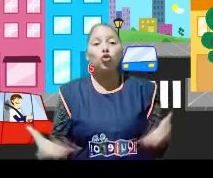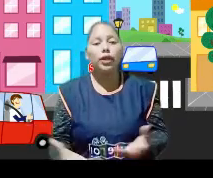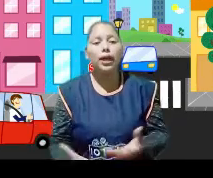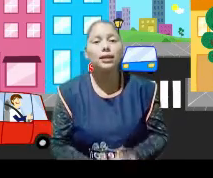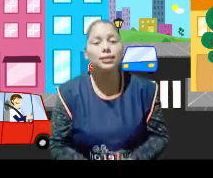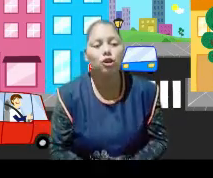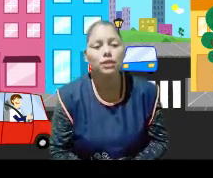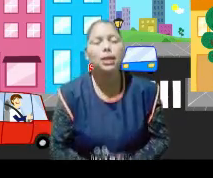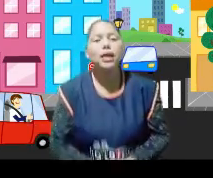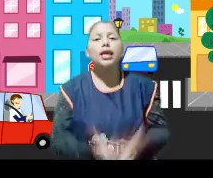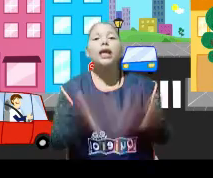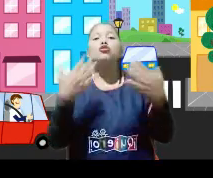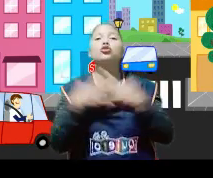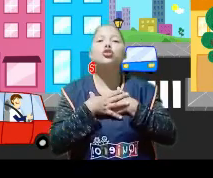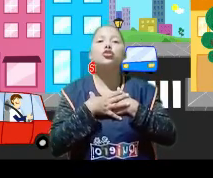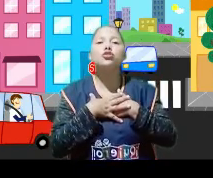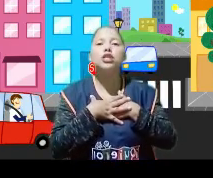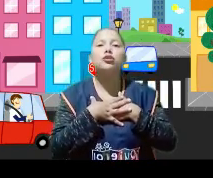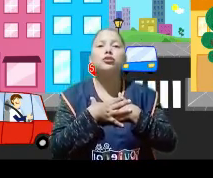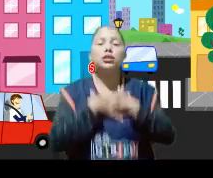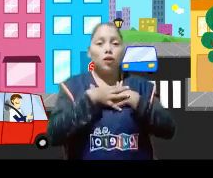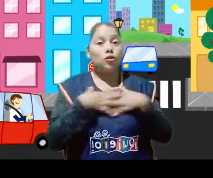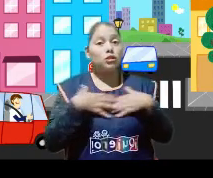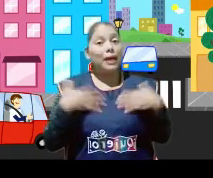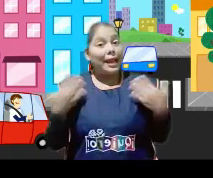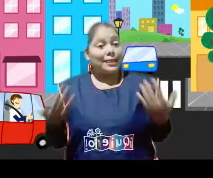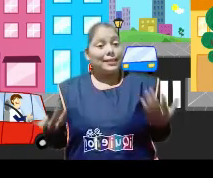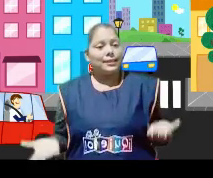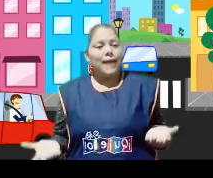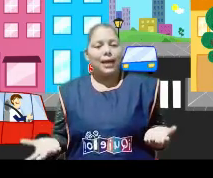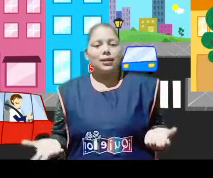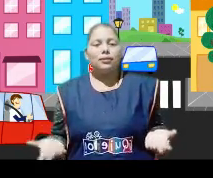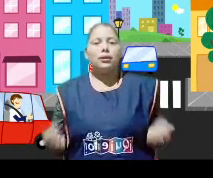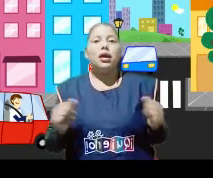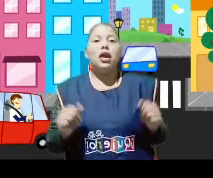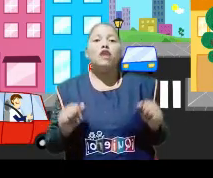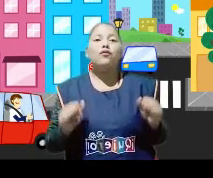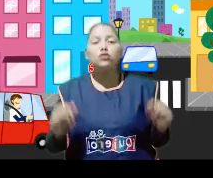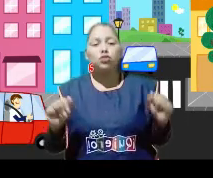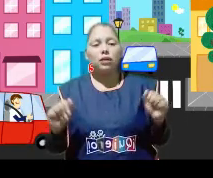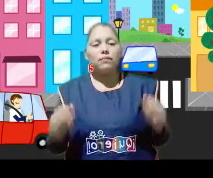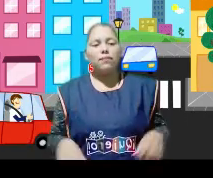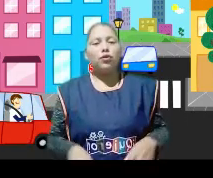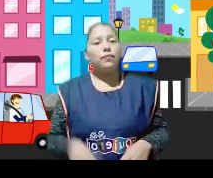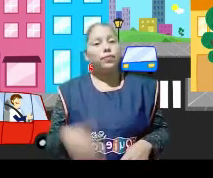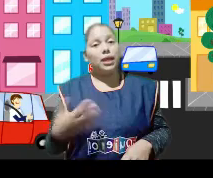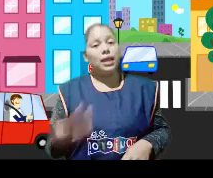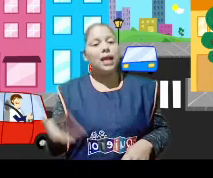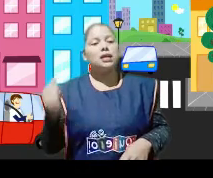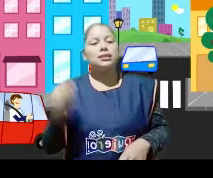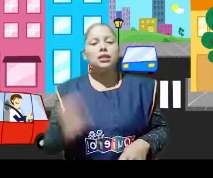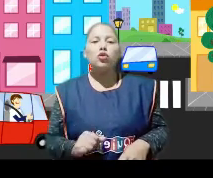conjunto de acciones que a nosotros, chicos, nos va a garantizar el funcionamiento